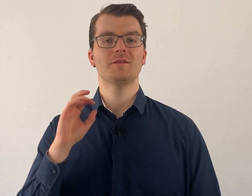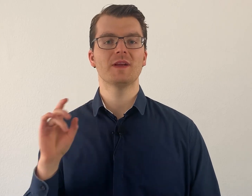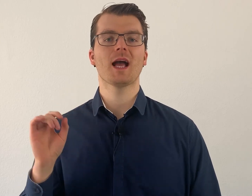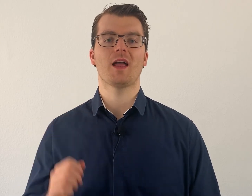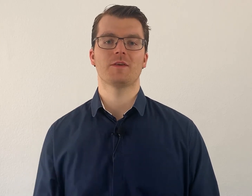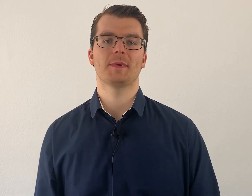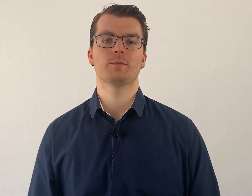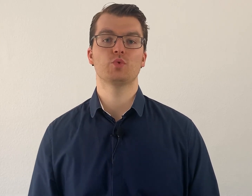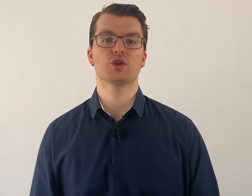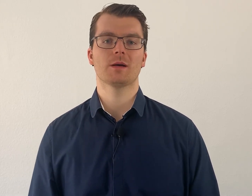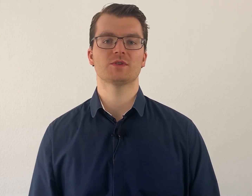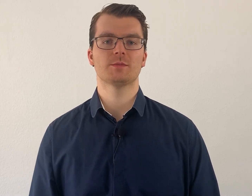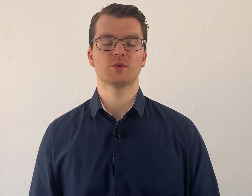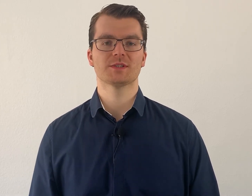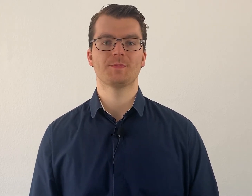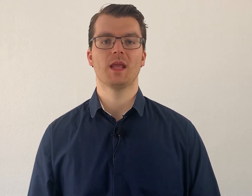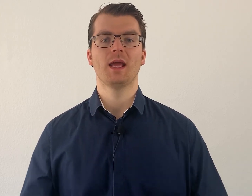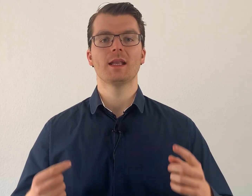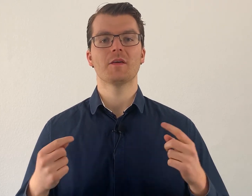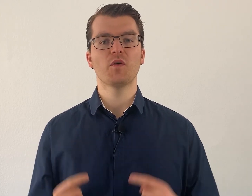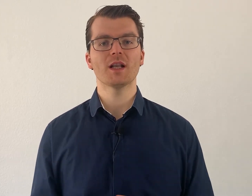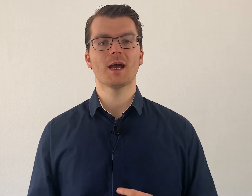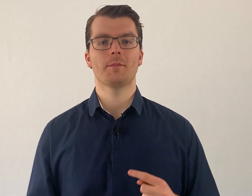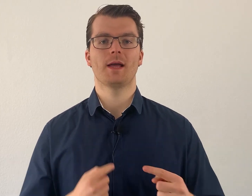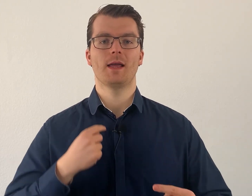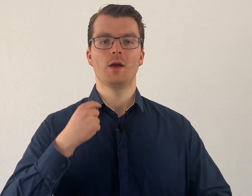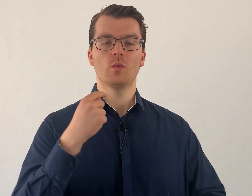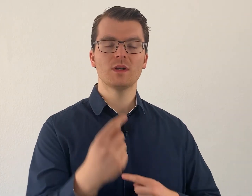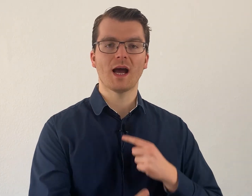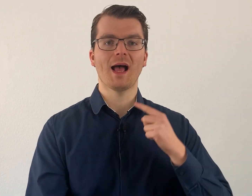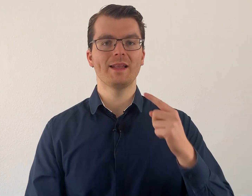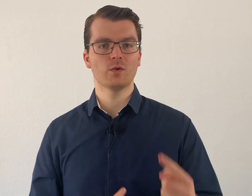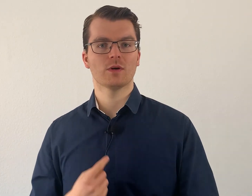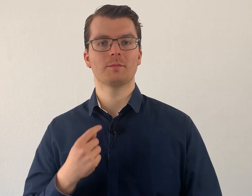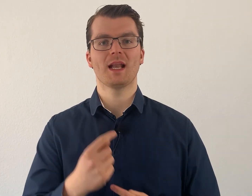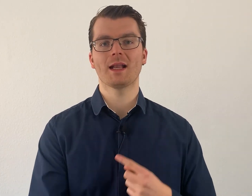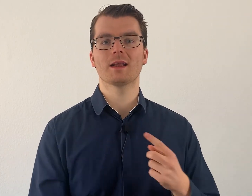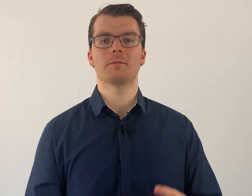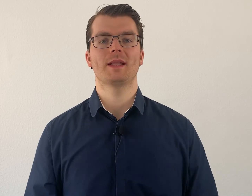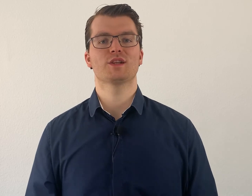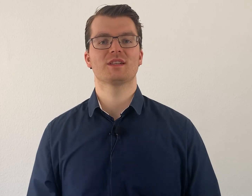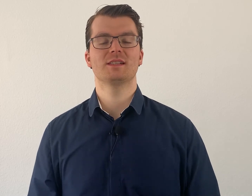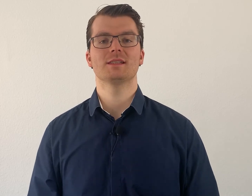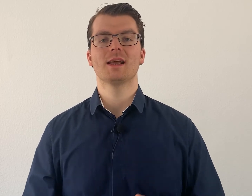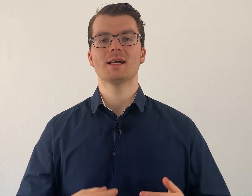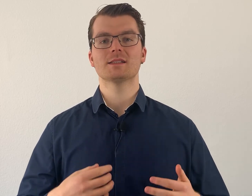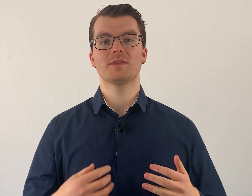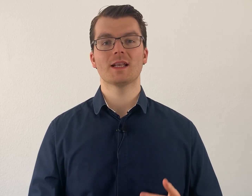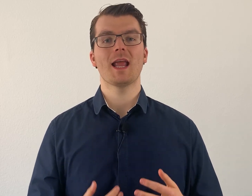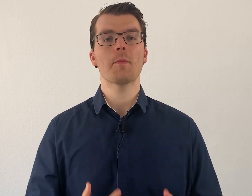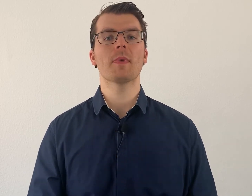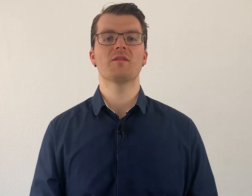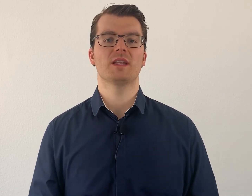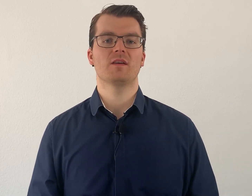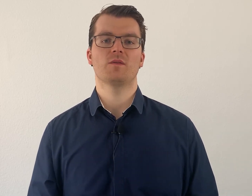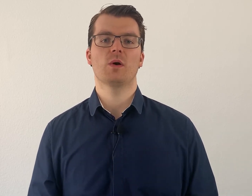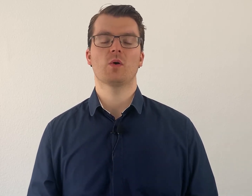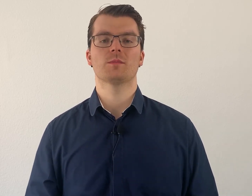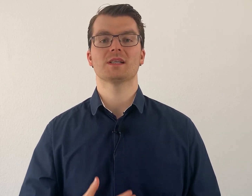Fingeralphabetbuchstaben zu benutzen. Der Vorteil bei Unterhaltungen mit anderen Menschen ist, es wird immer wieder vorkommen, dass